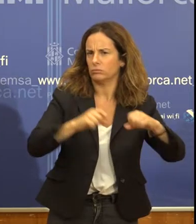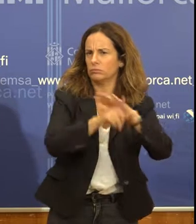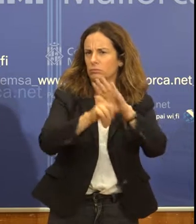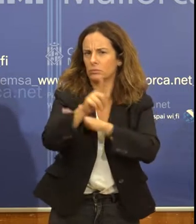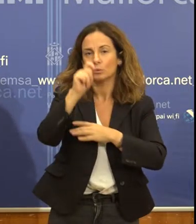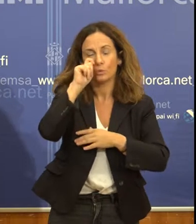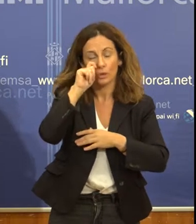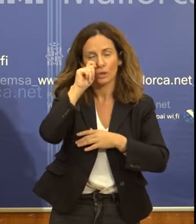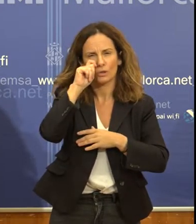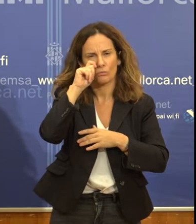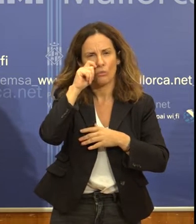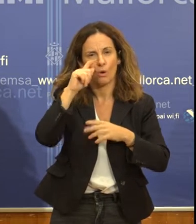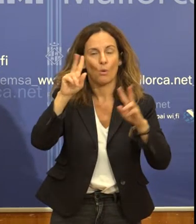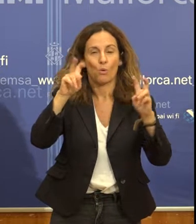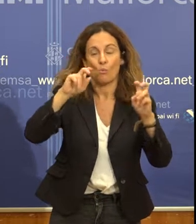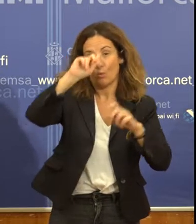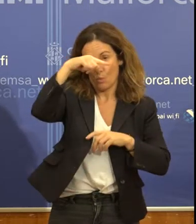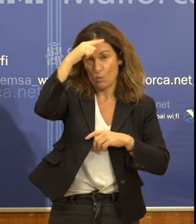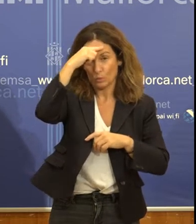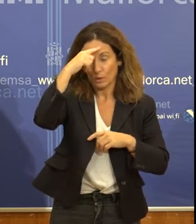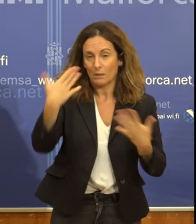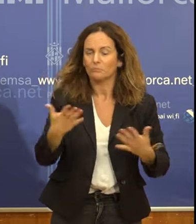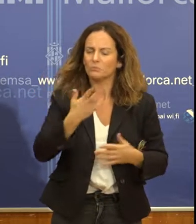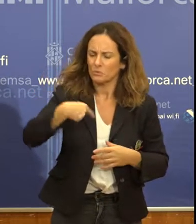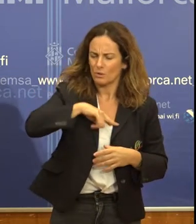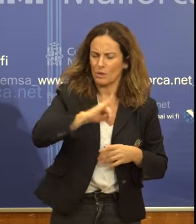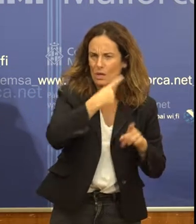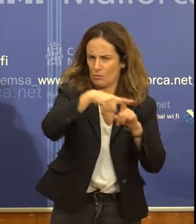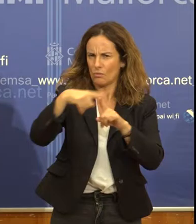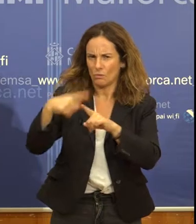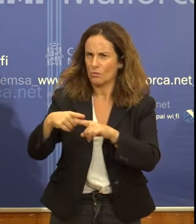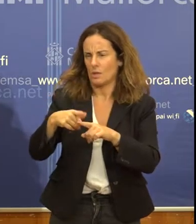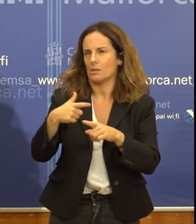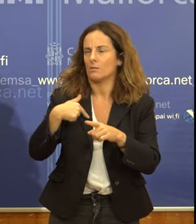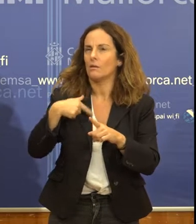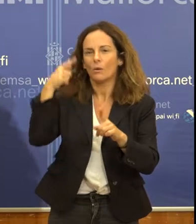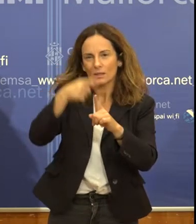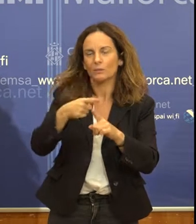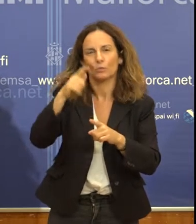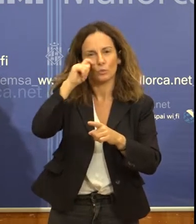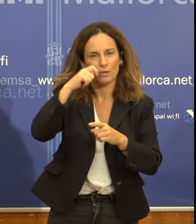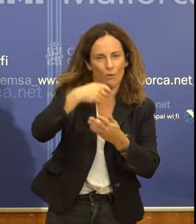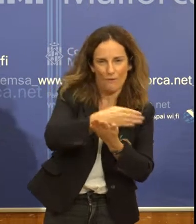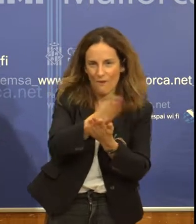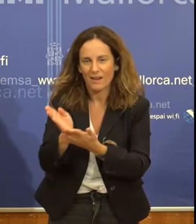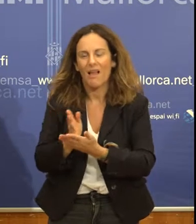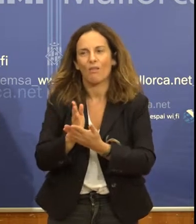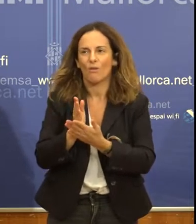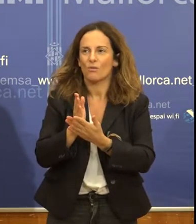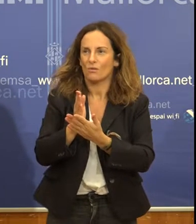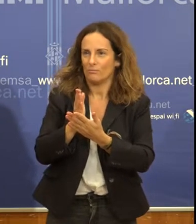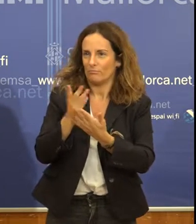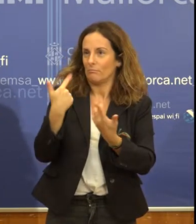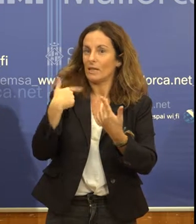molts recursos culturals, patrimonials, històrics, per a llegir-nos amb un destí variat, divers i atractiu per a tot aquell visitant